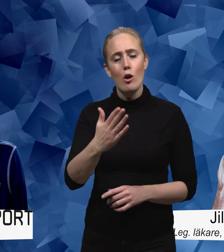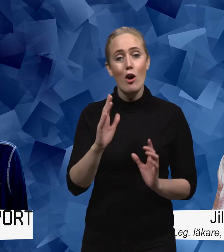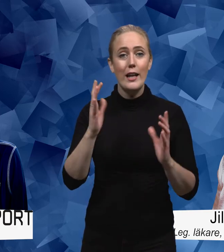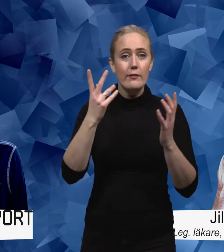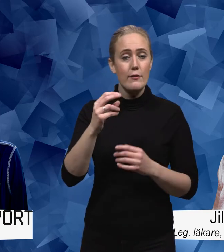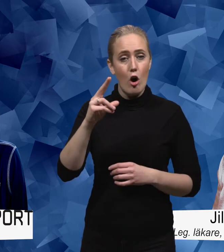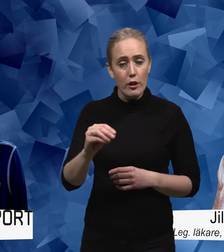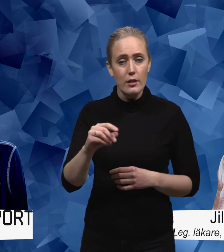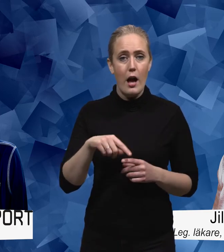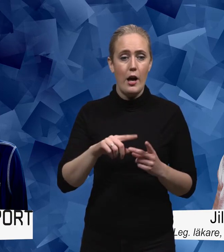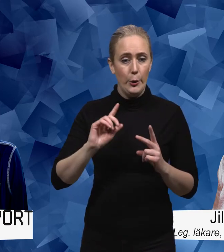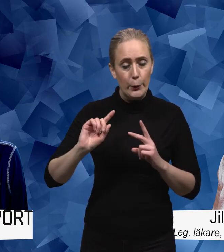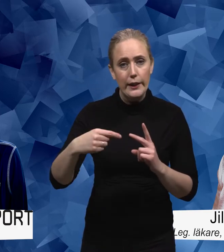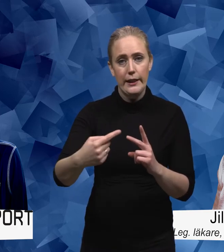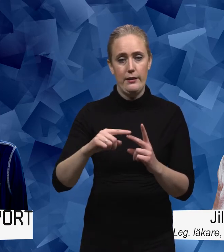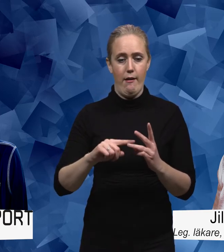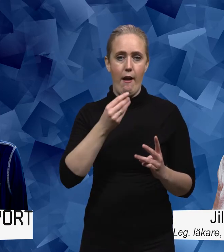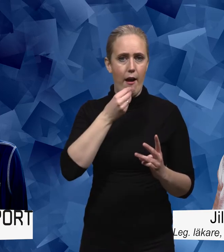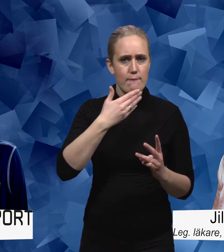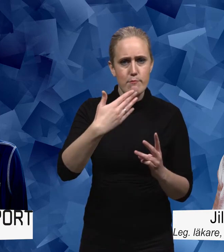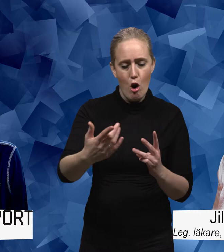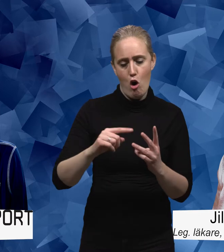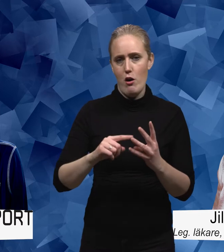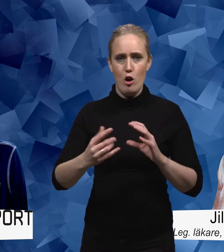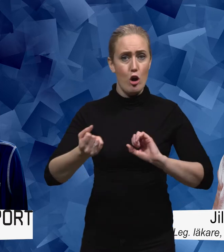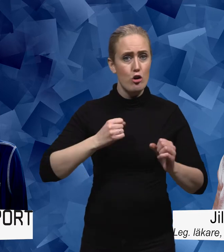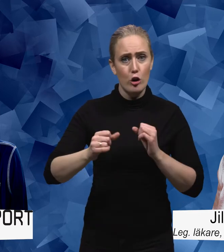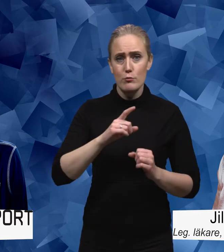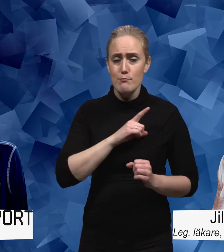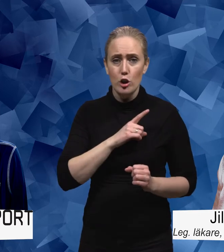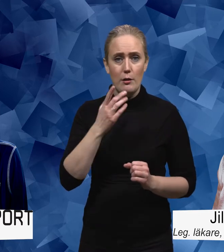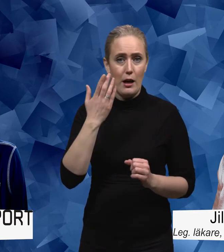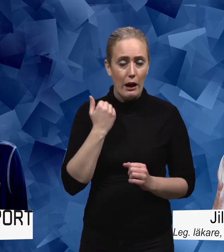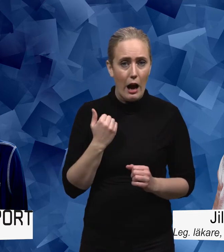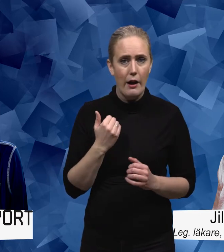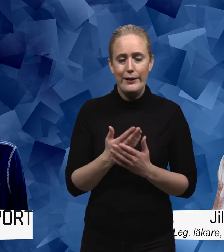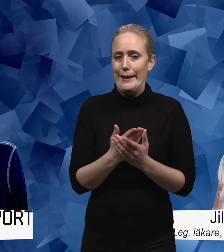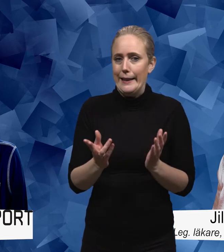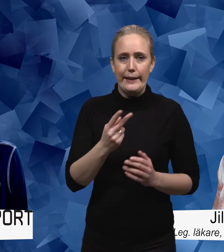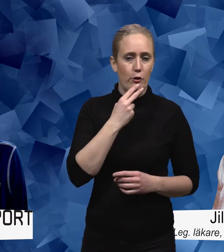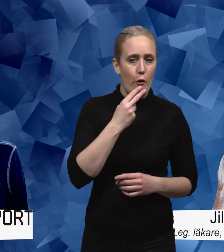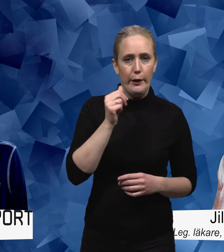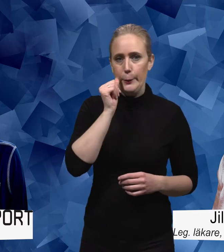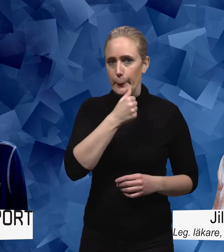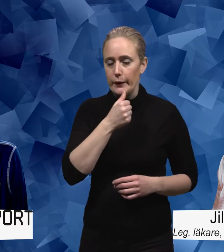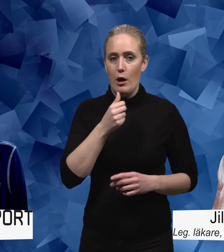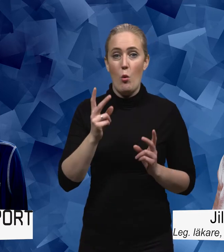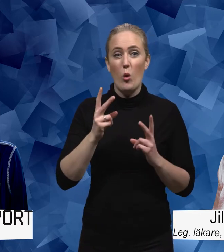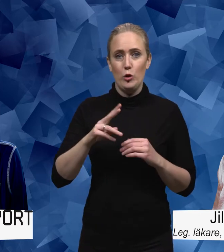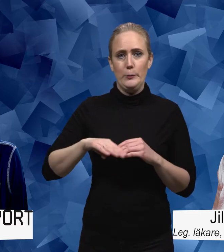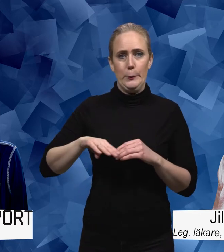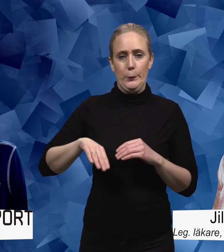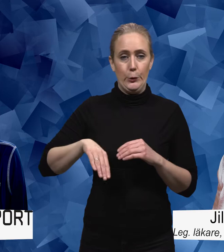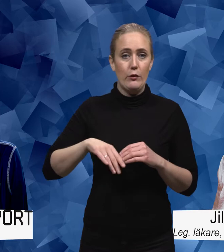rutiner att äta bra att röra på sig det man kan att inte snusa eller röka och vara väldigt försiktig med